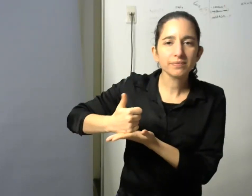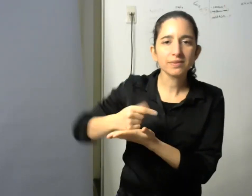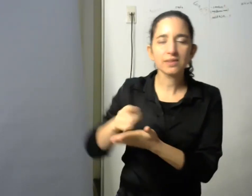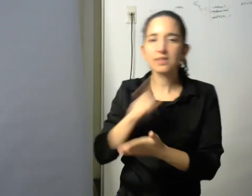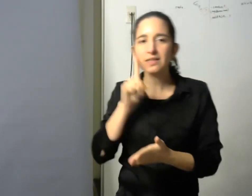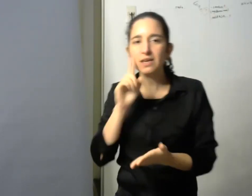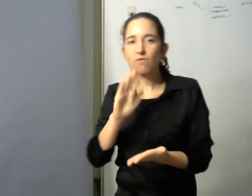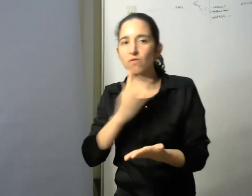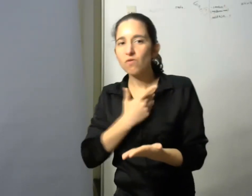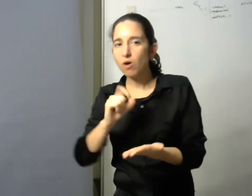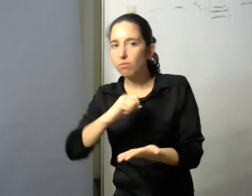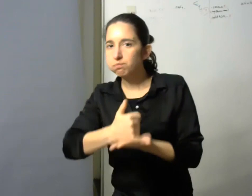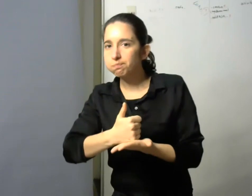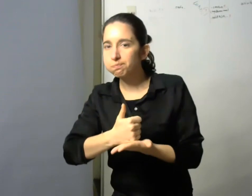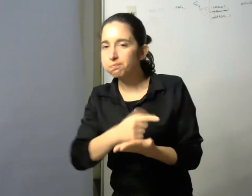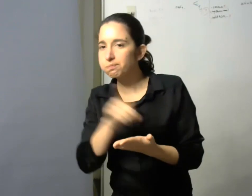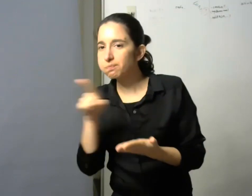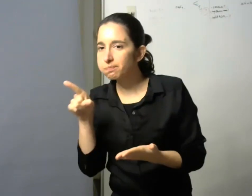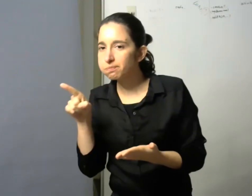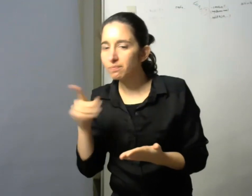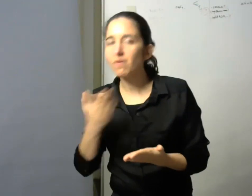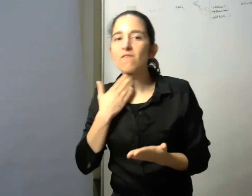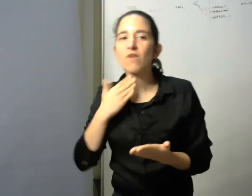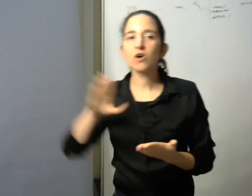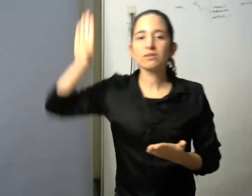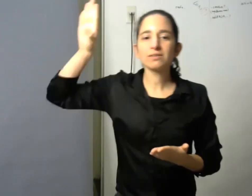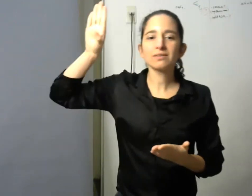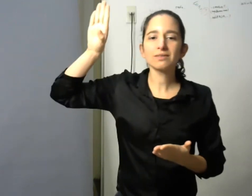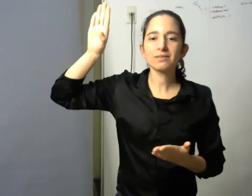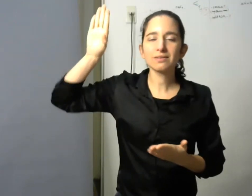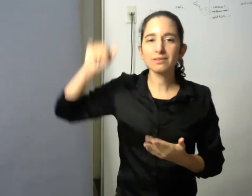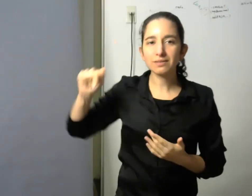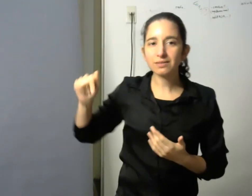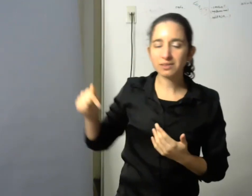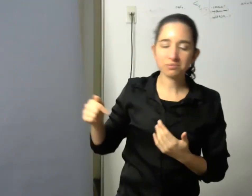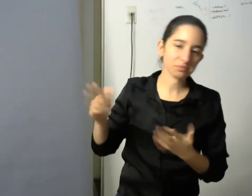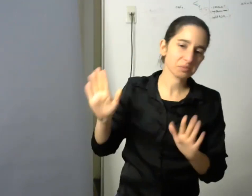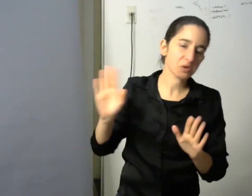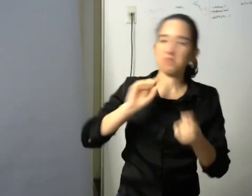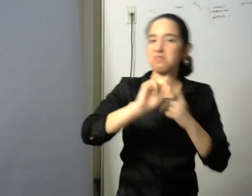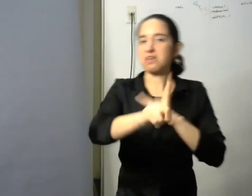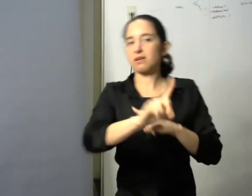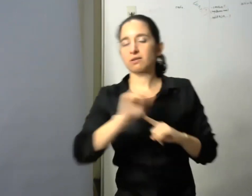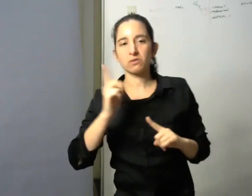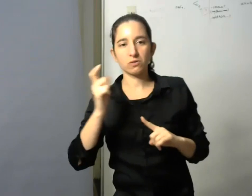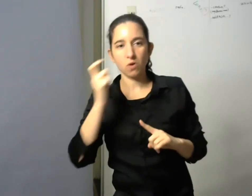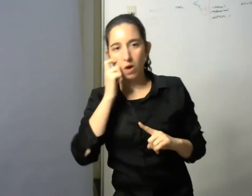ahí si puede quizás activar el micrófono también estaría bueno si no comento algo yo ahora porque